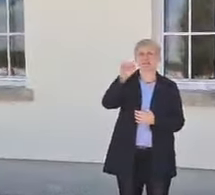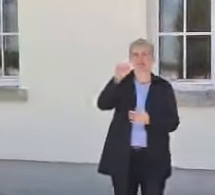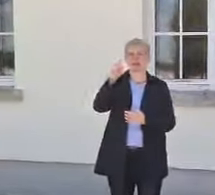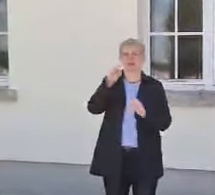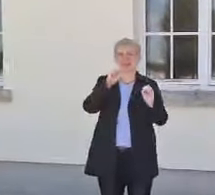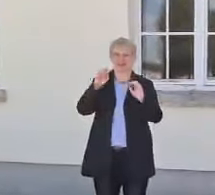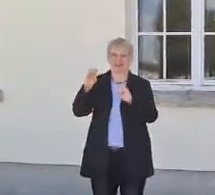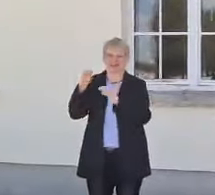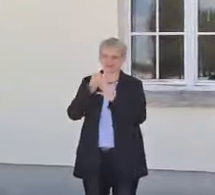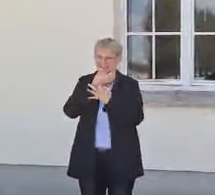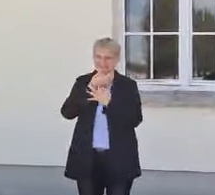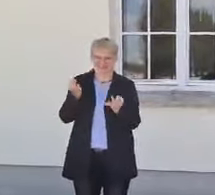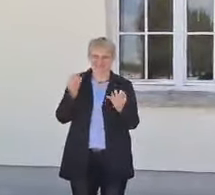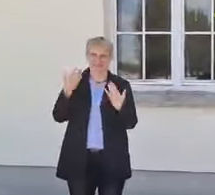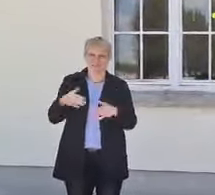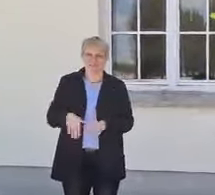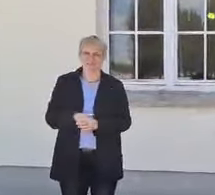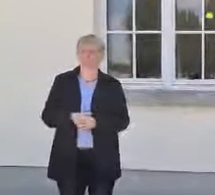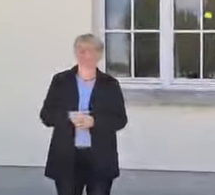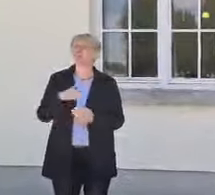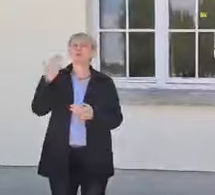weitere Bilder von David Ludwig Bloch.